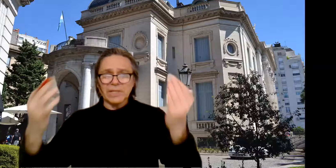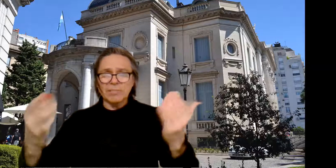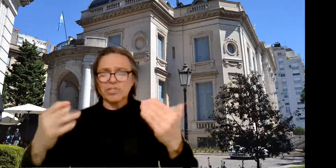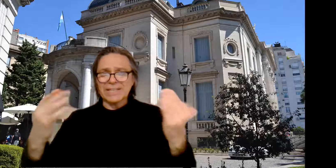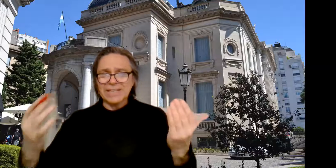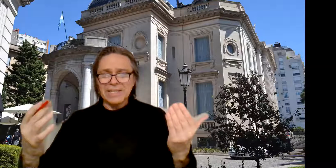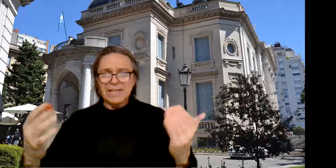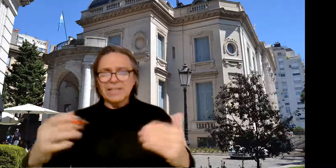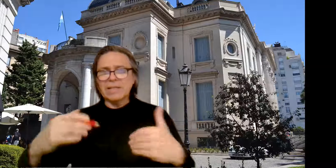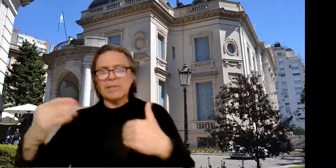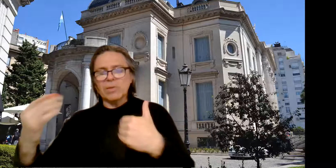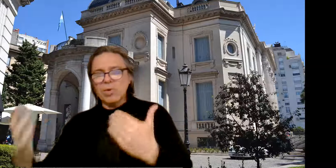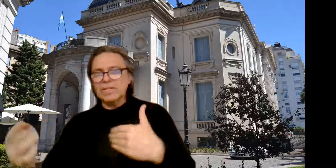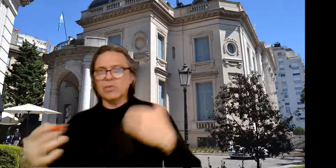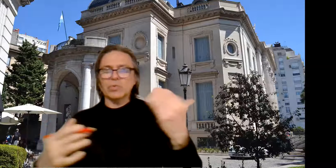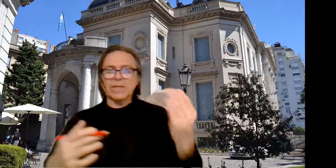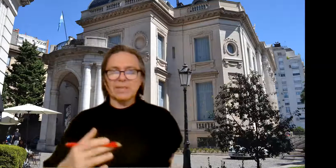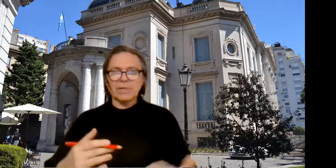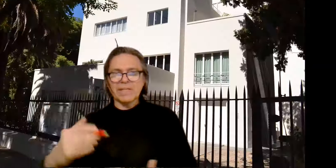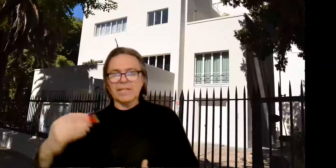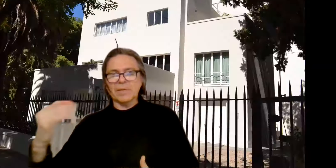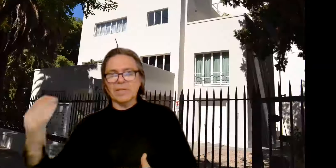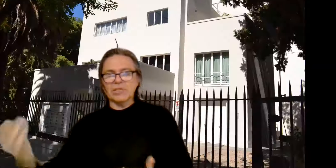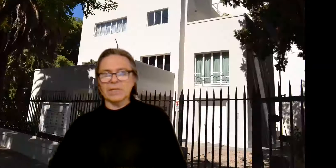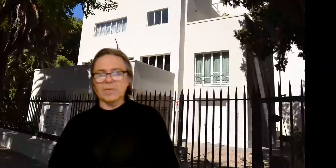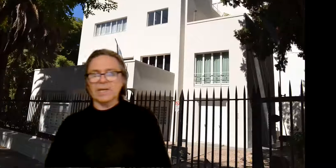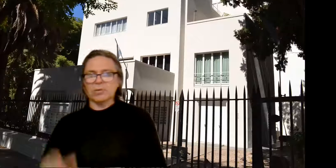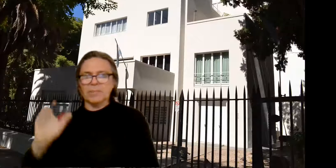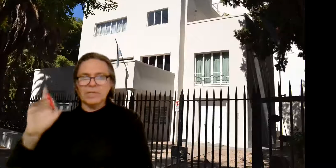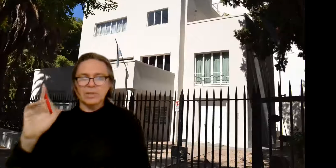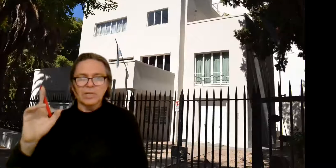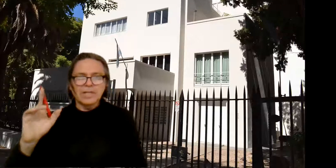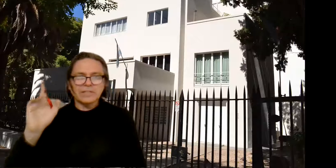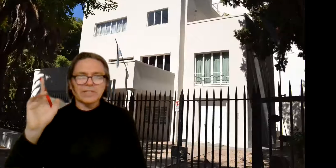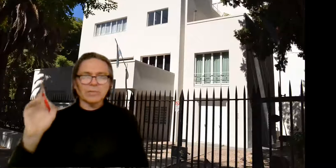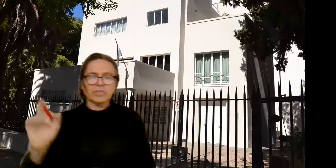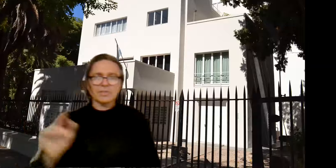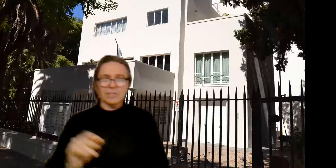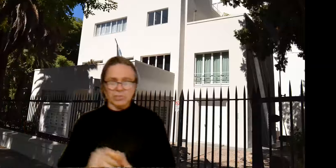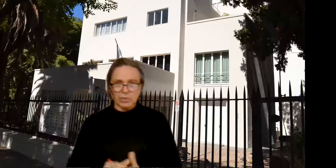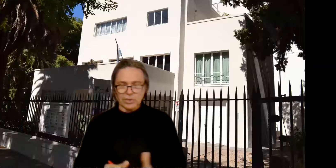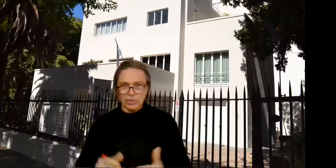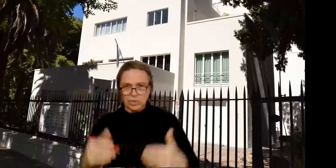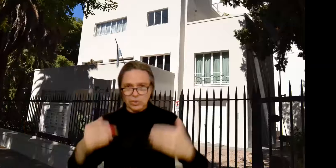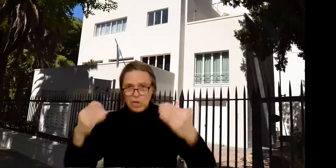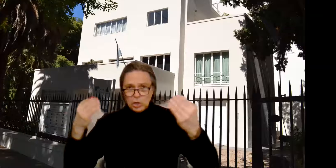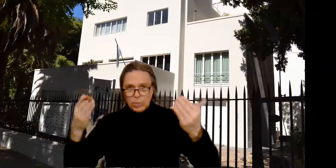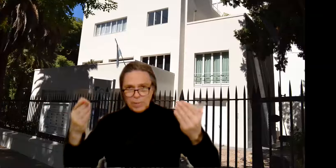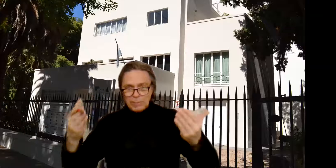ejemplo, Jarrai, estaba de vuelta con sus casas praderas, ya había hecho la Robie House. Pero, si seguimos avanzando en nuestro recorrido, vamos